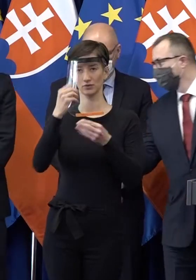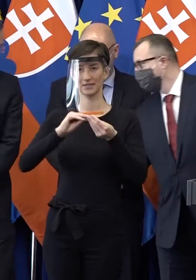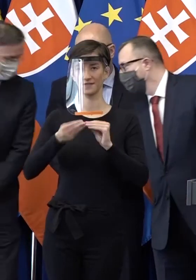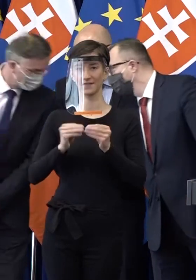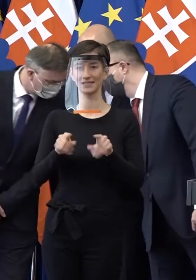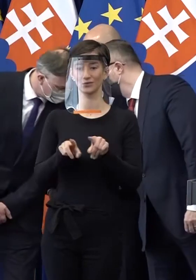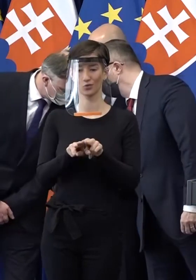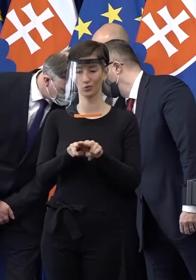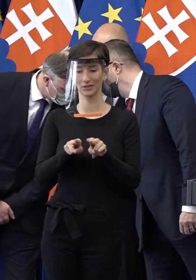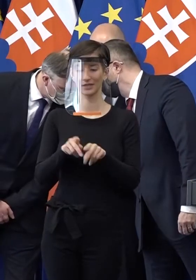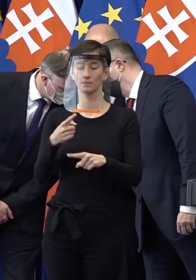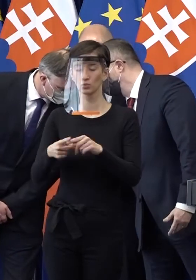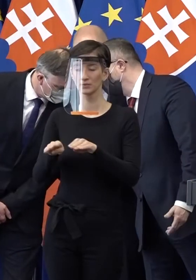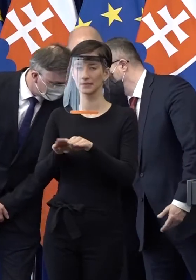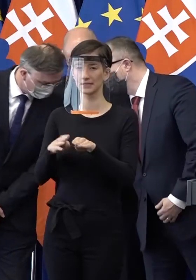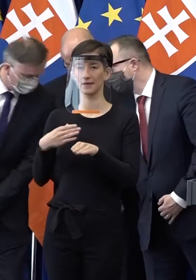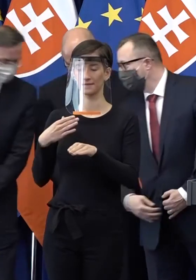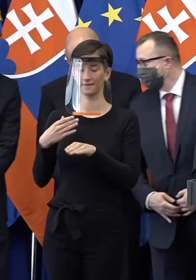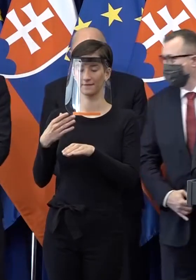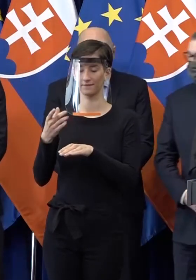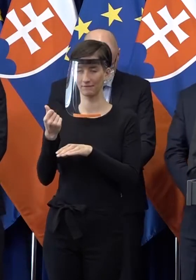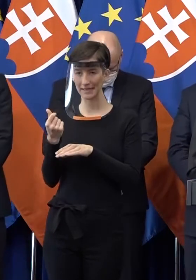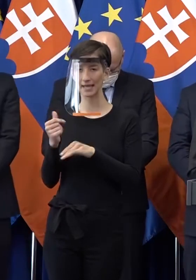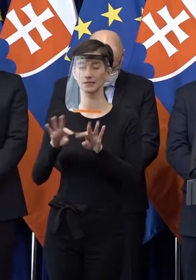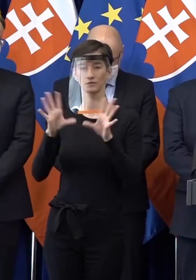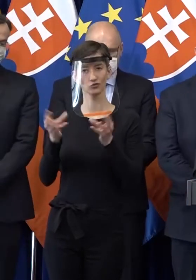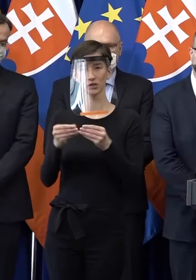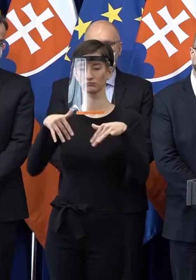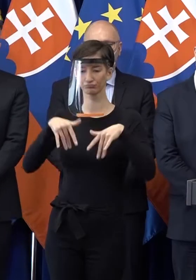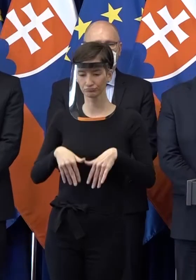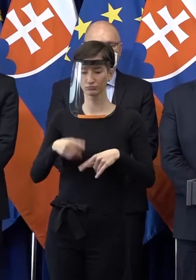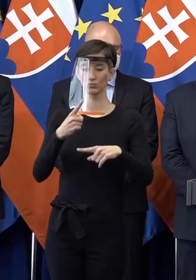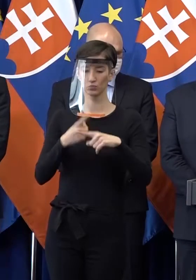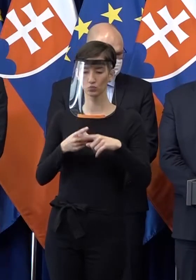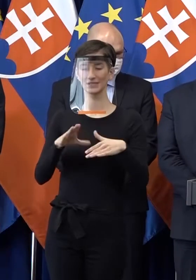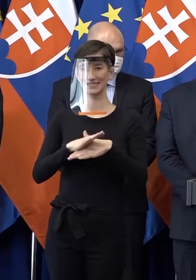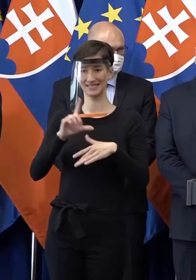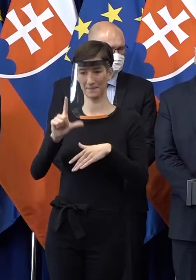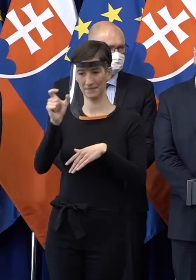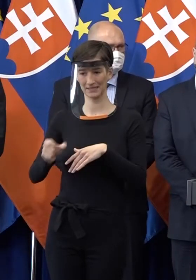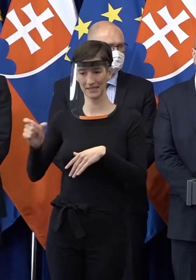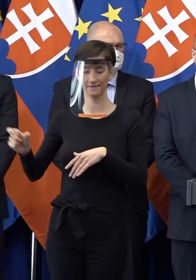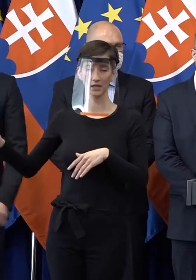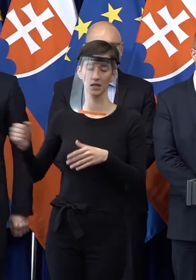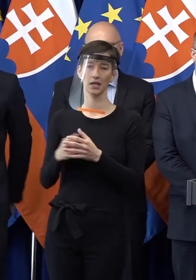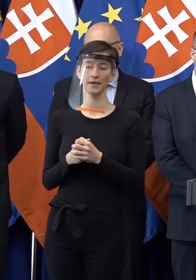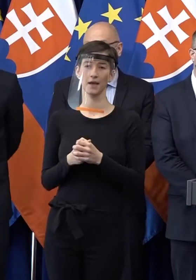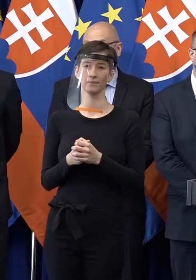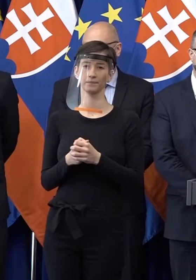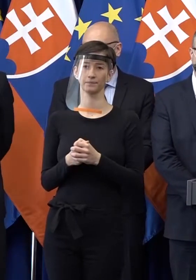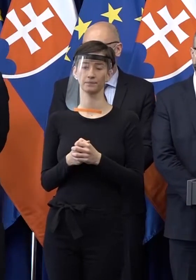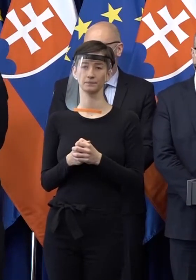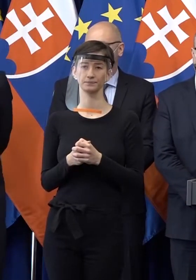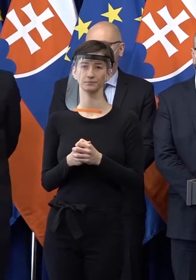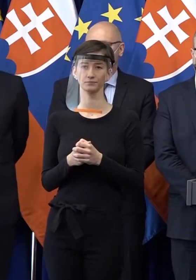financí samozrejme a reprezentantov, tak ako tu spojíme podnikateľskej sféry, možno ešte aj bankovej asociácie, ktorú by sme